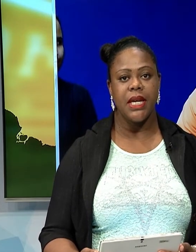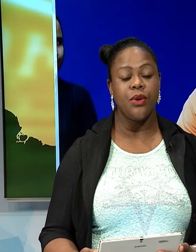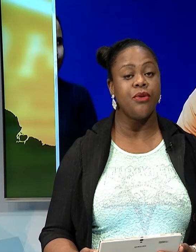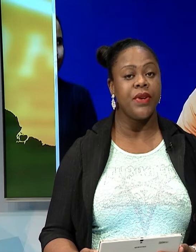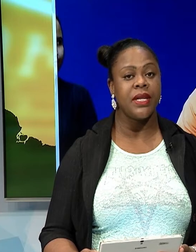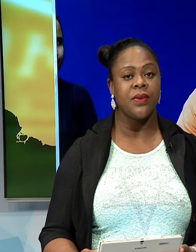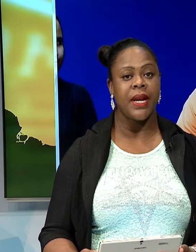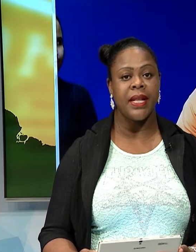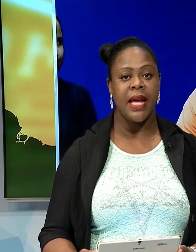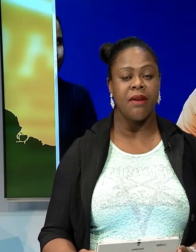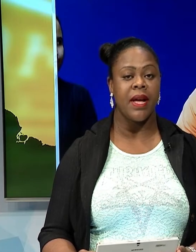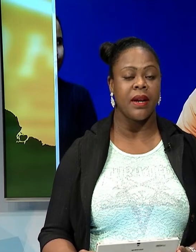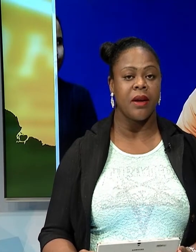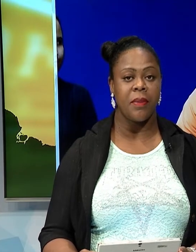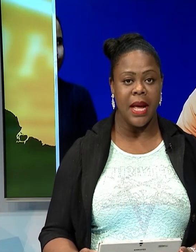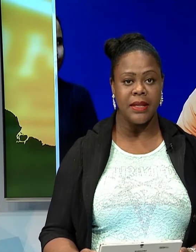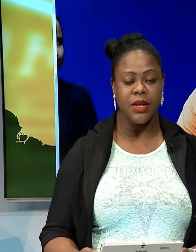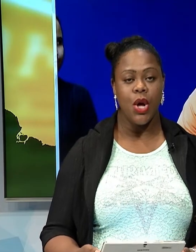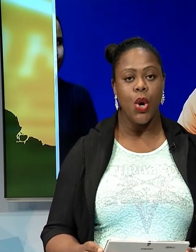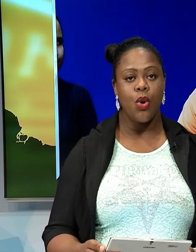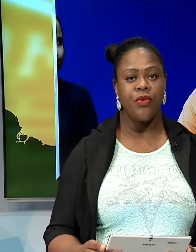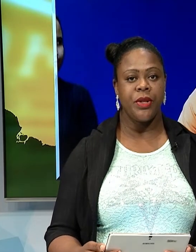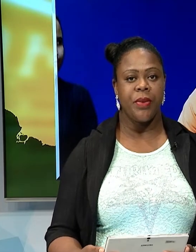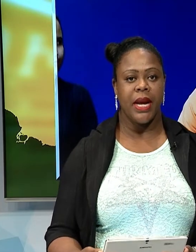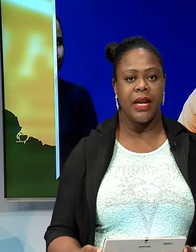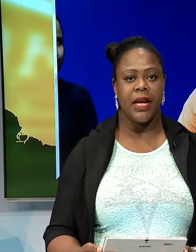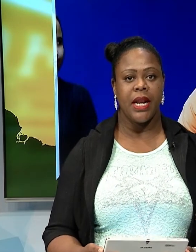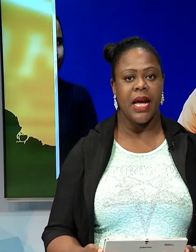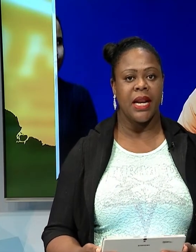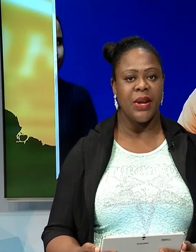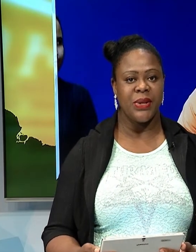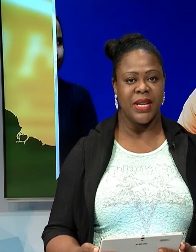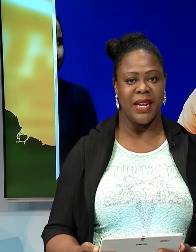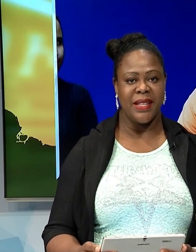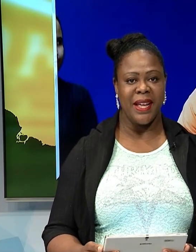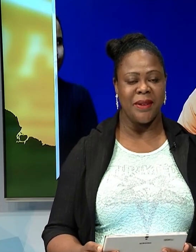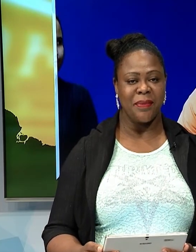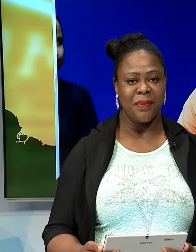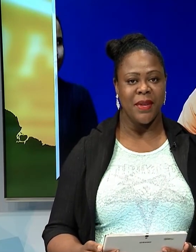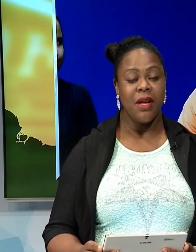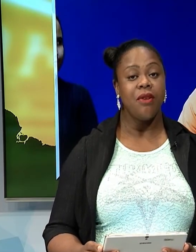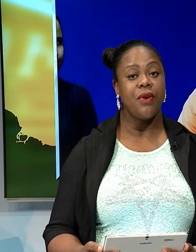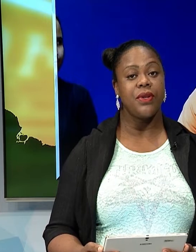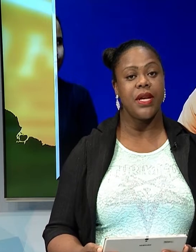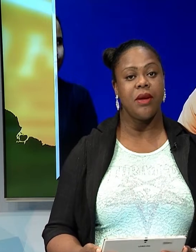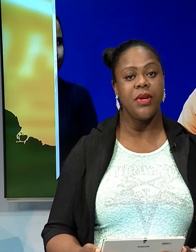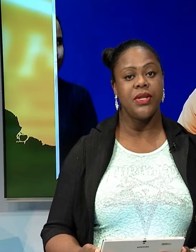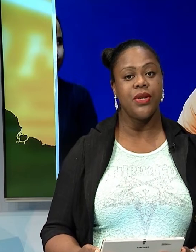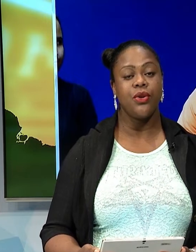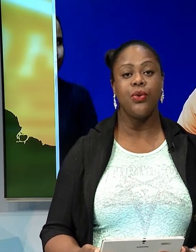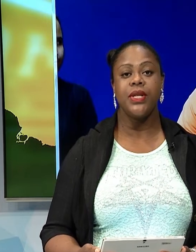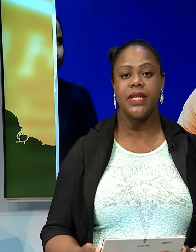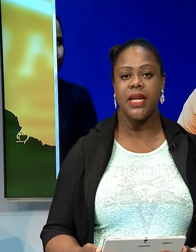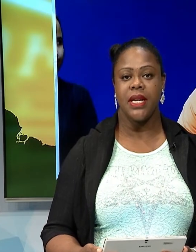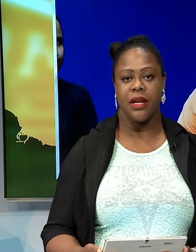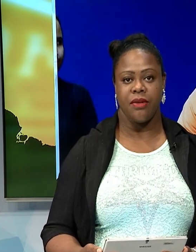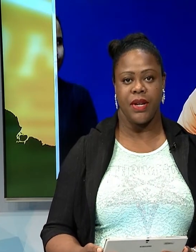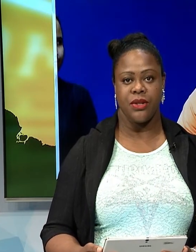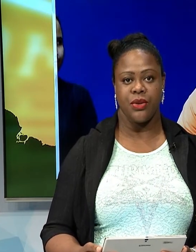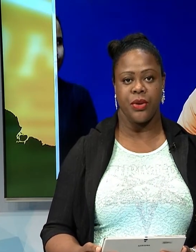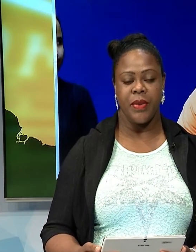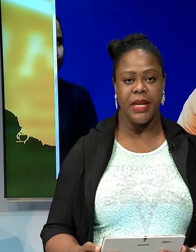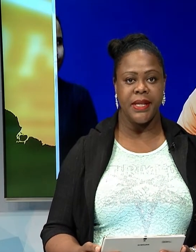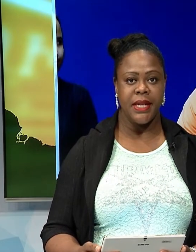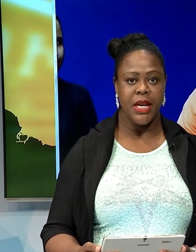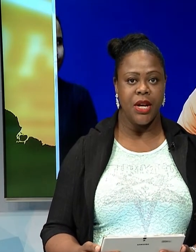mensen die in overheidsquarantaine waren geplaatst over te brengen naar thuisquarantaine. Volgens hem is er een goede screening